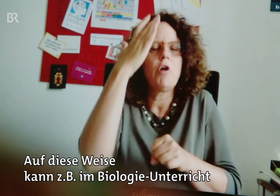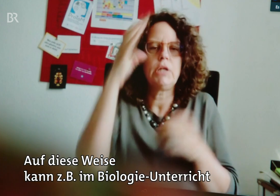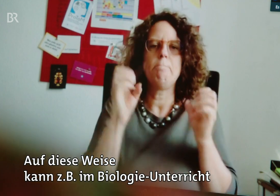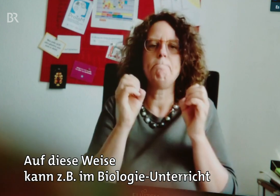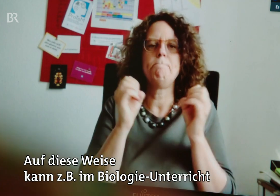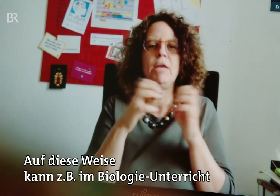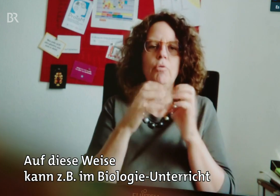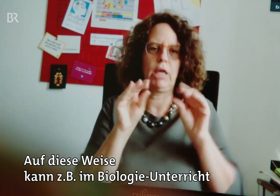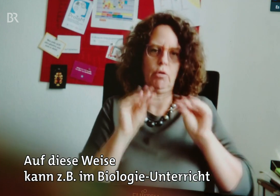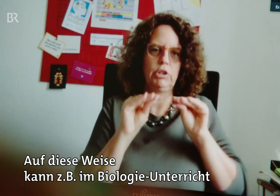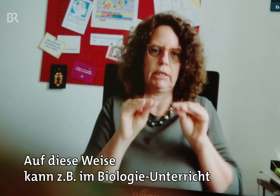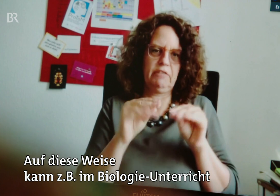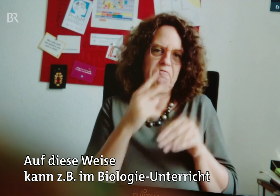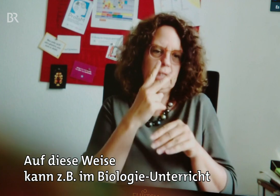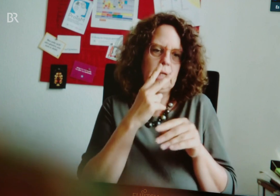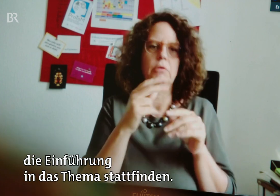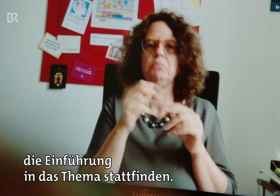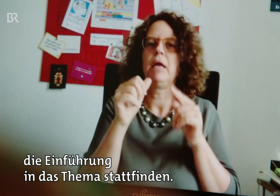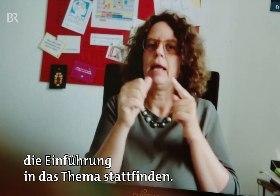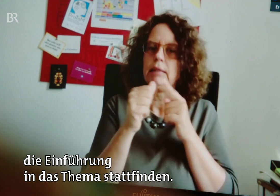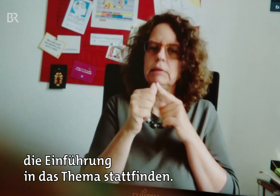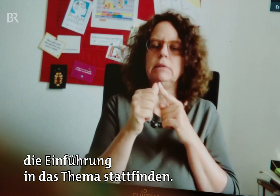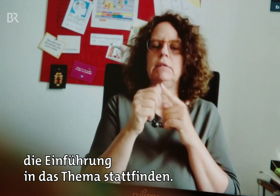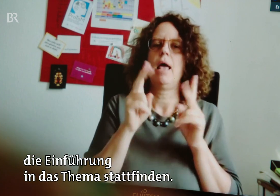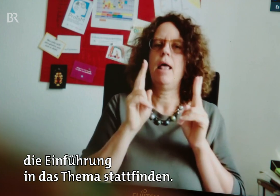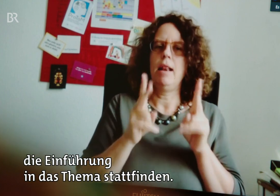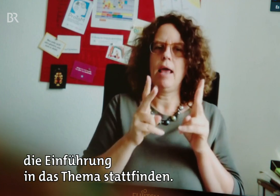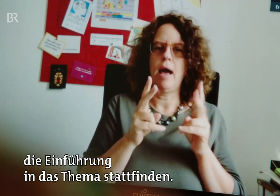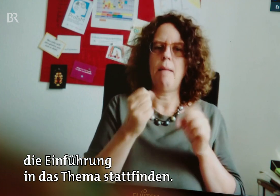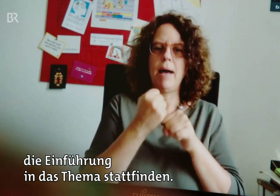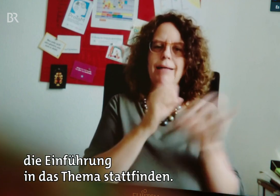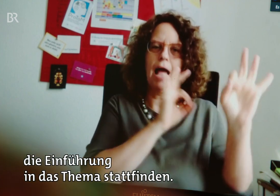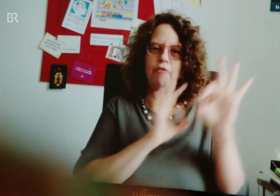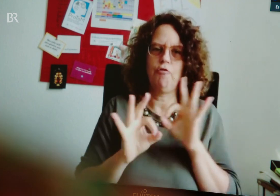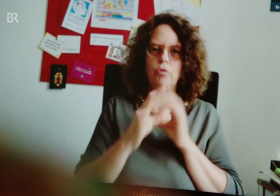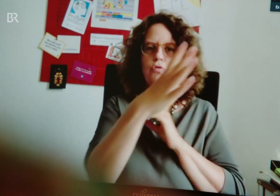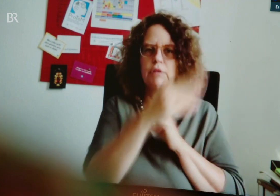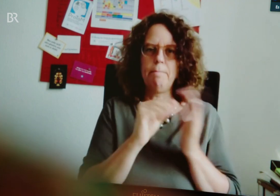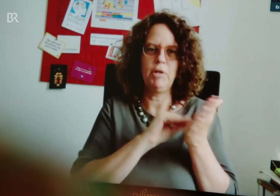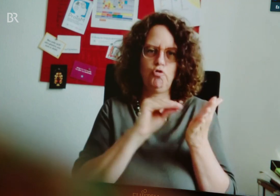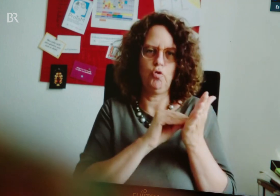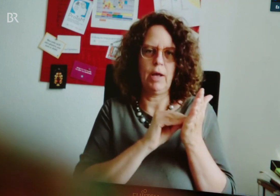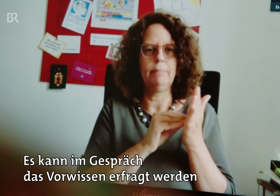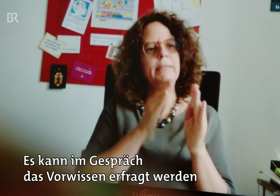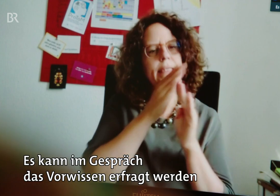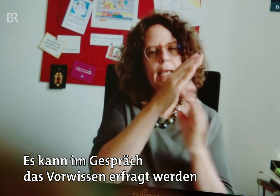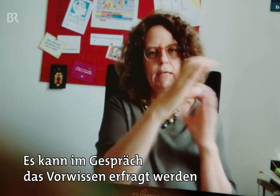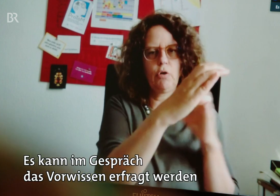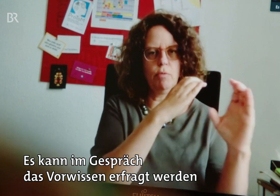diese Weise kann zum Beispiel im Biologieunterricht die Einführung in das Thema stattfinden. Es kann im